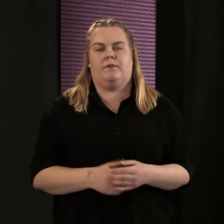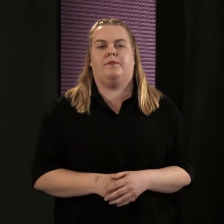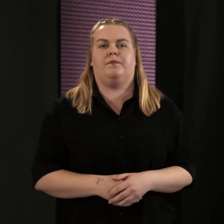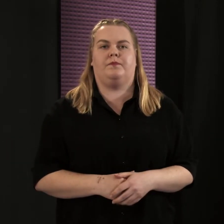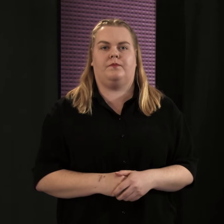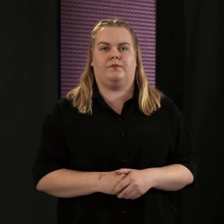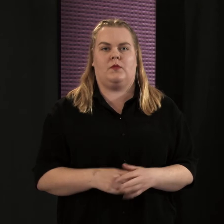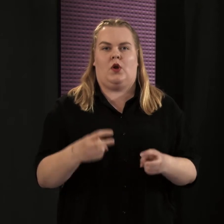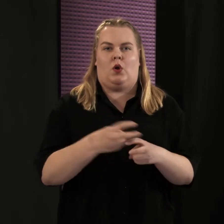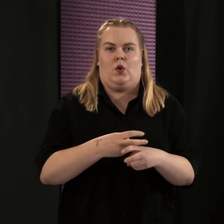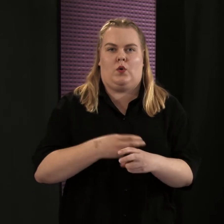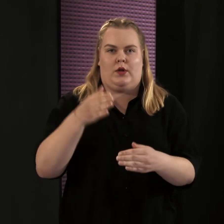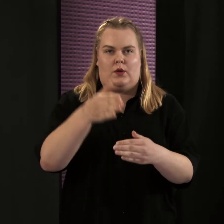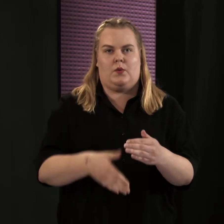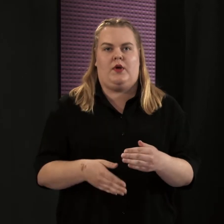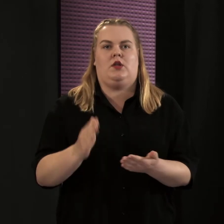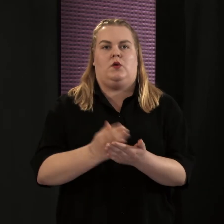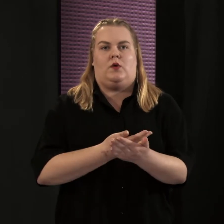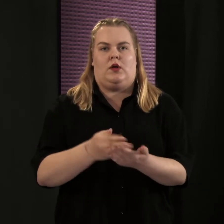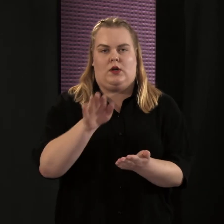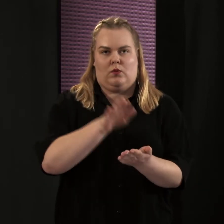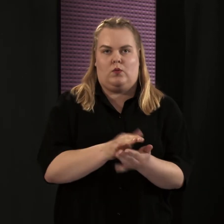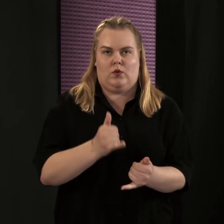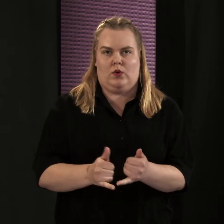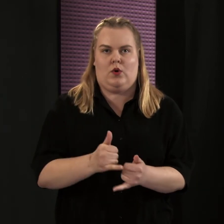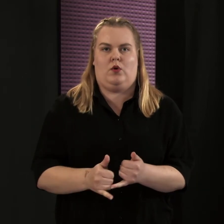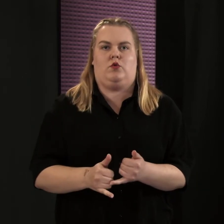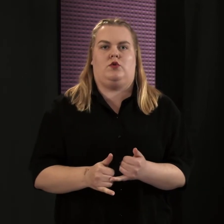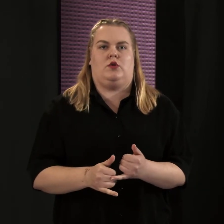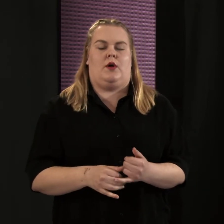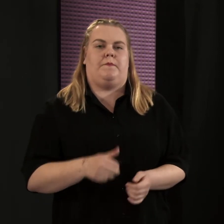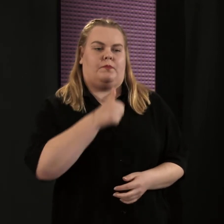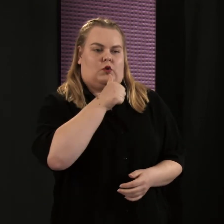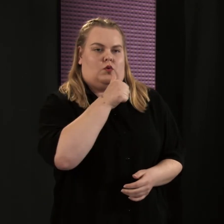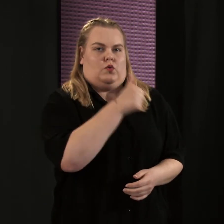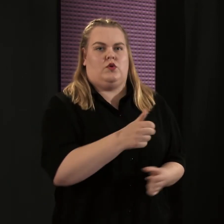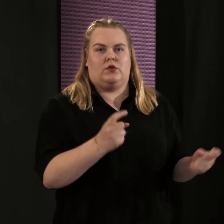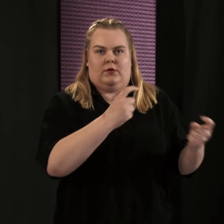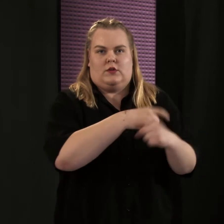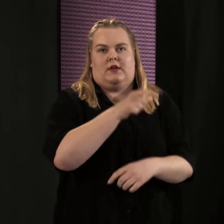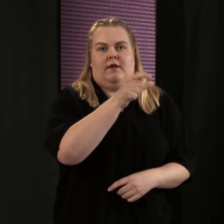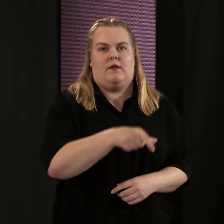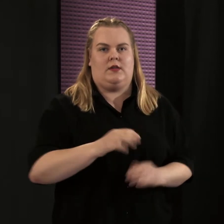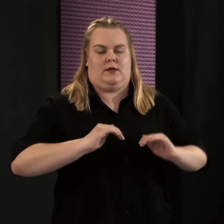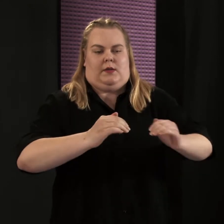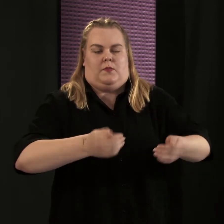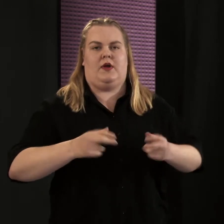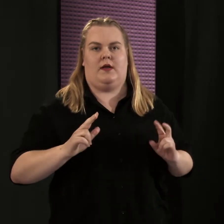Kokeilu päättyy heinäkuun lopussa ja yksityiselle vaihtaneet palaavat elokuussa automaattisesti